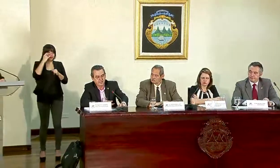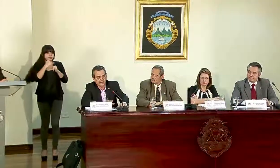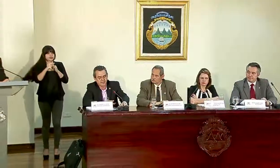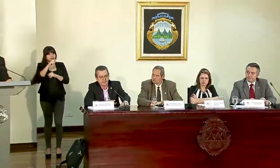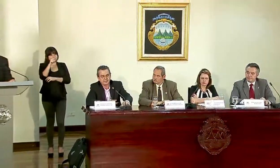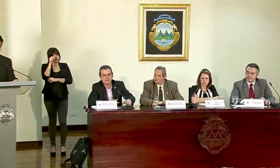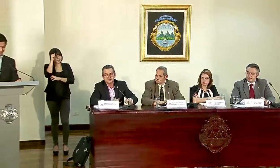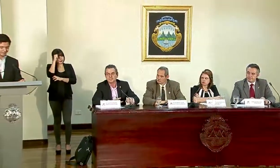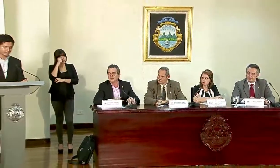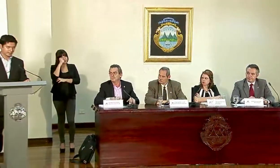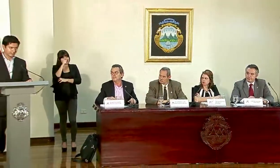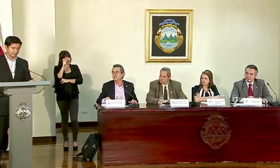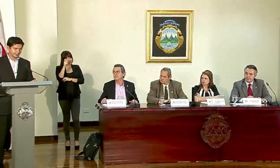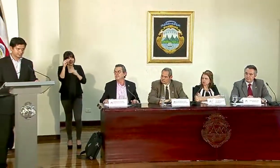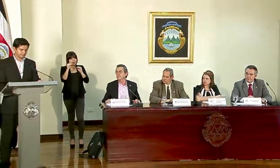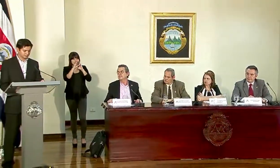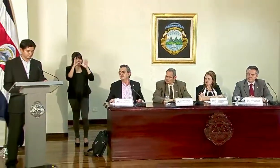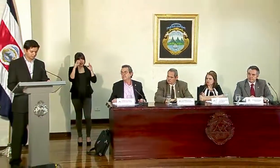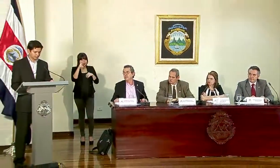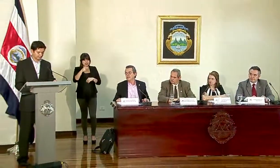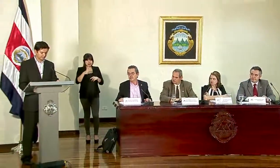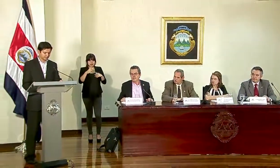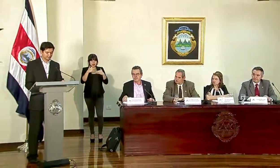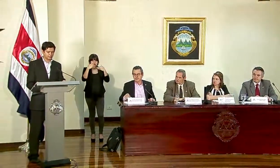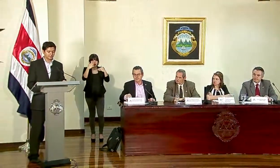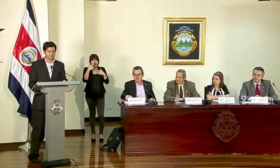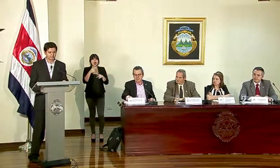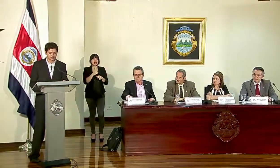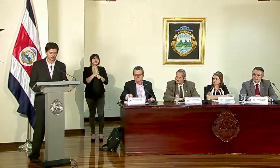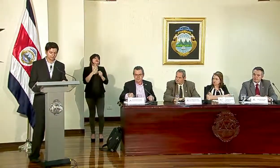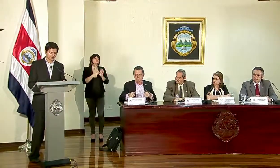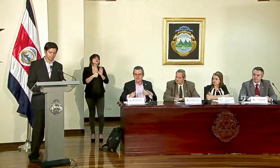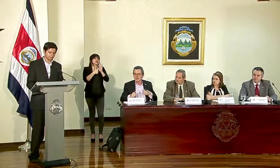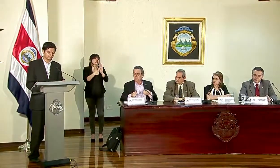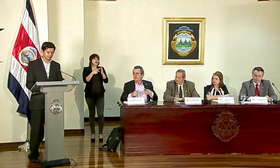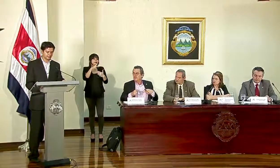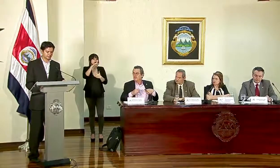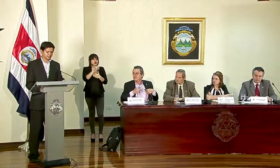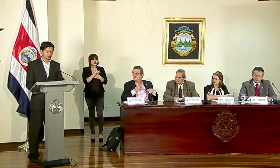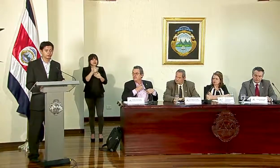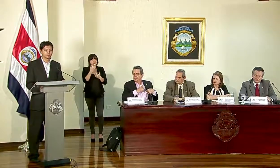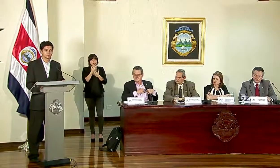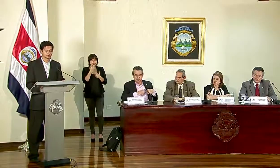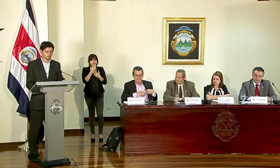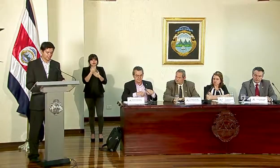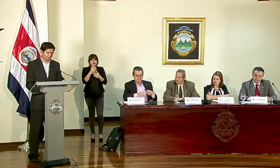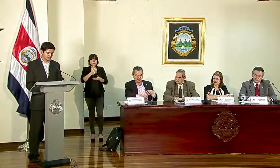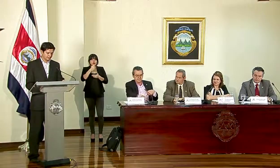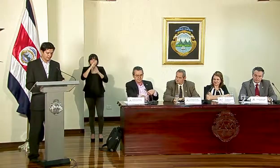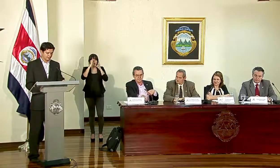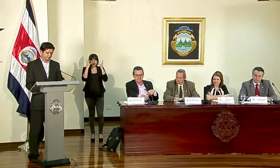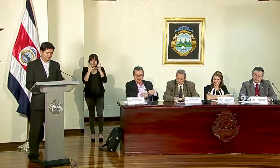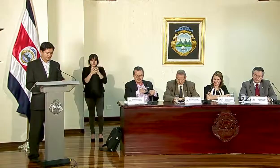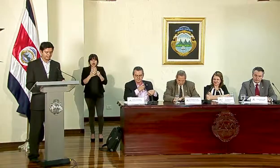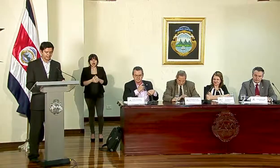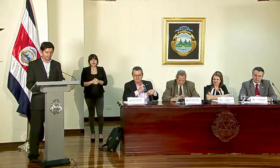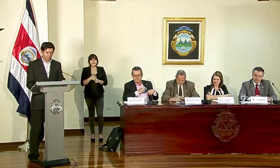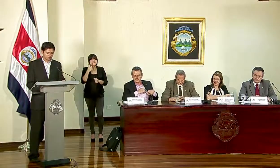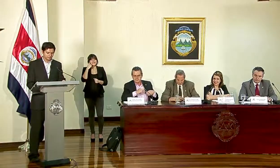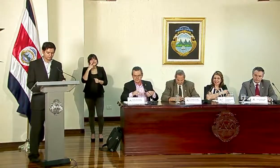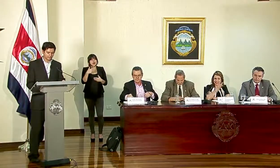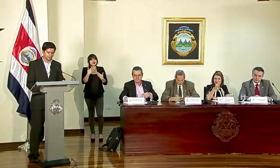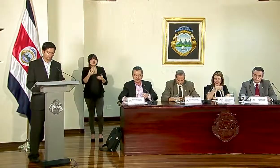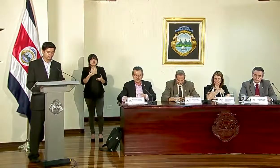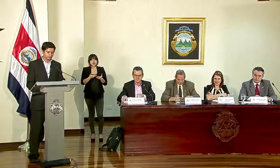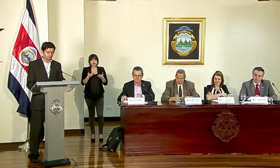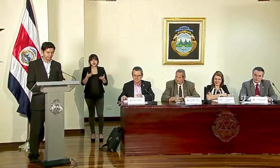recordarles que mañana a las 10 de la mañana en este mismo auditorio estaremos haciendo la presentación del proyecto de financiamiento con el Fondo Mundial para la entrega de